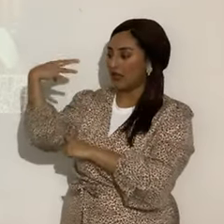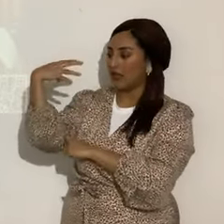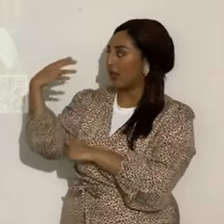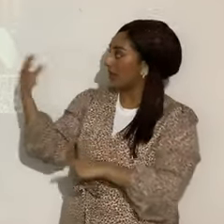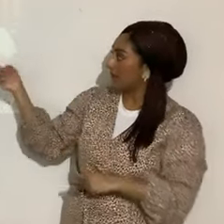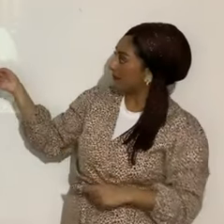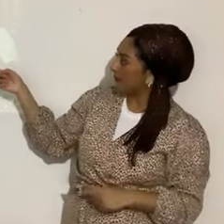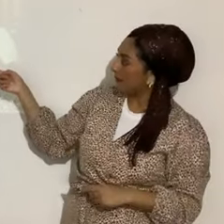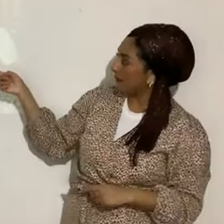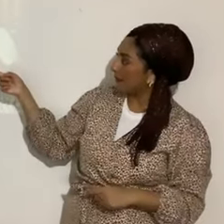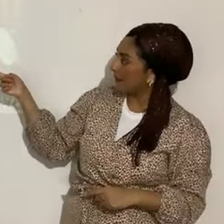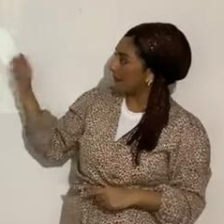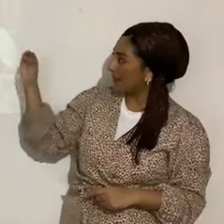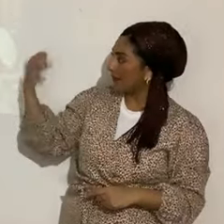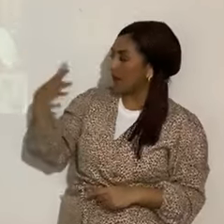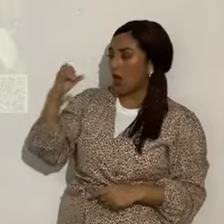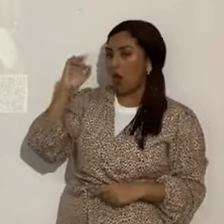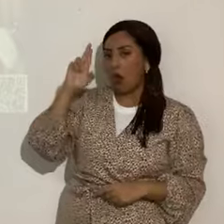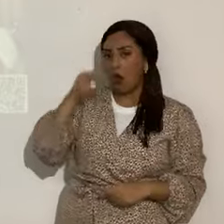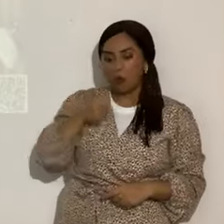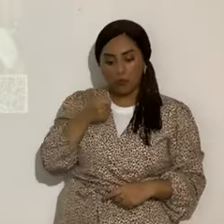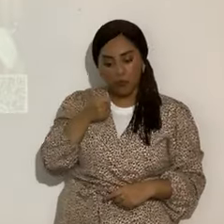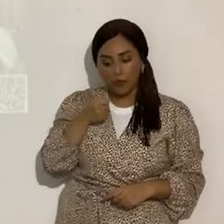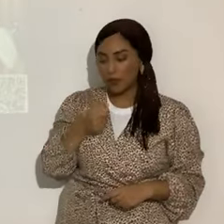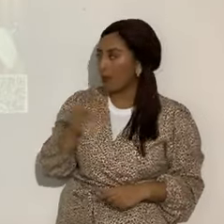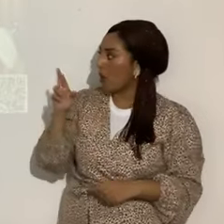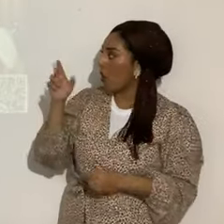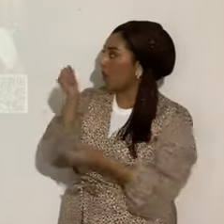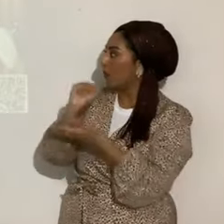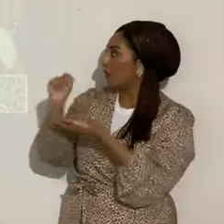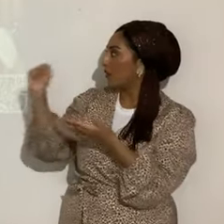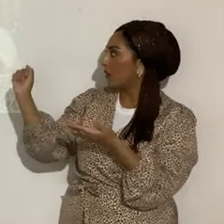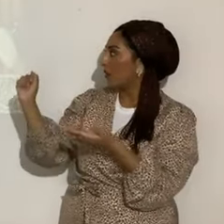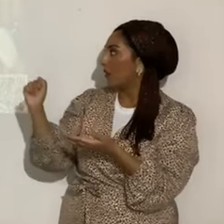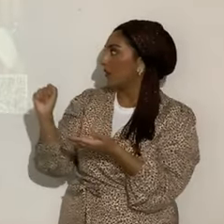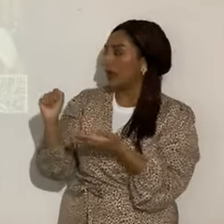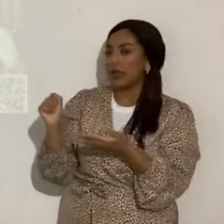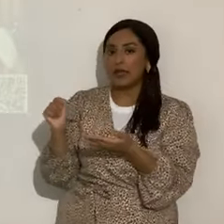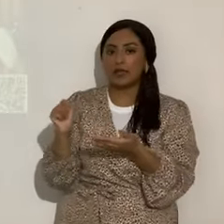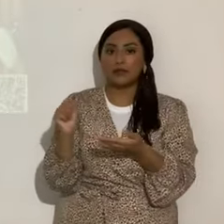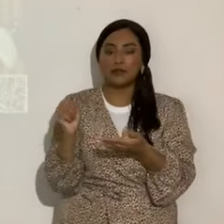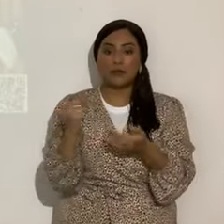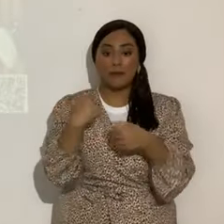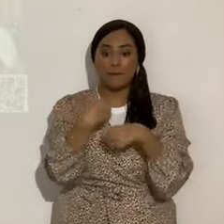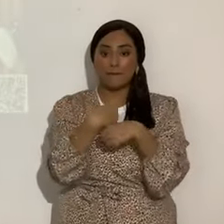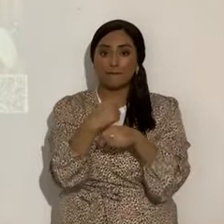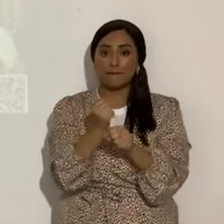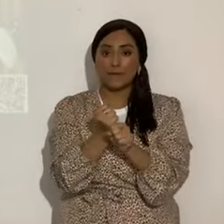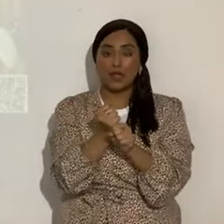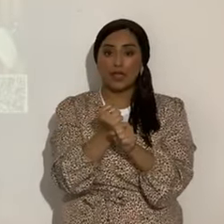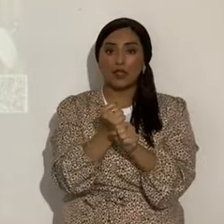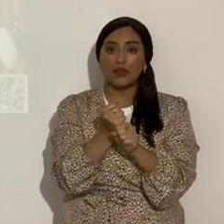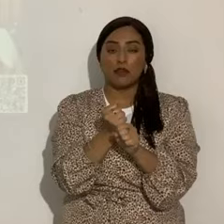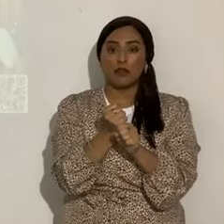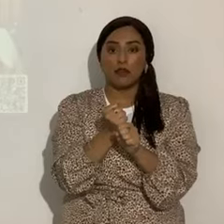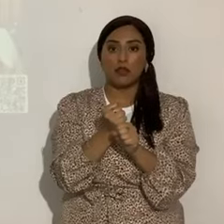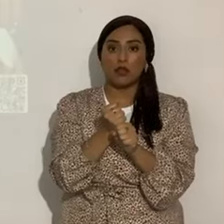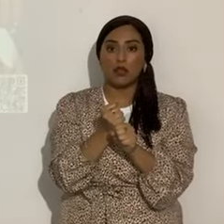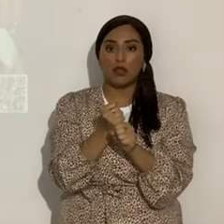sí que yo tengo acá, o esa lupa, pues, o ese lavisero, fue hecho con material, ¿sí?, que el Eterno hizo desde la